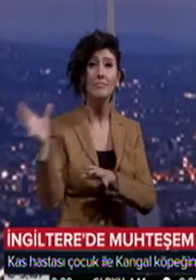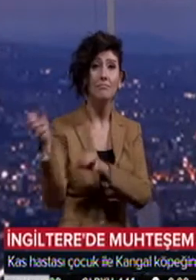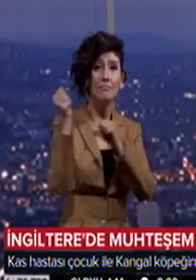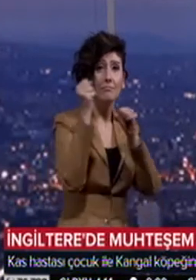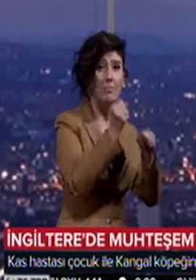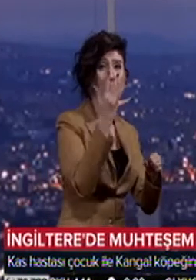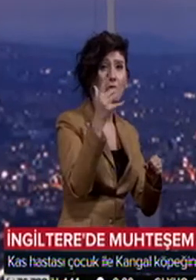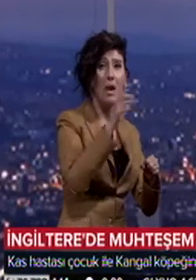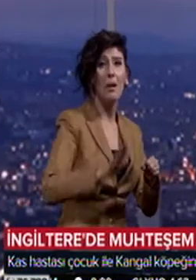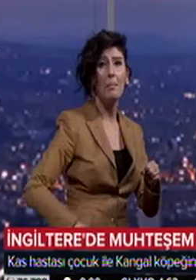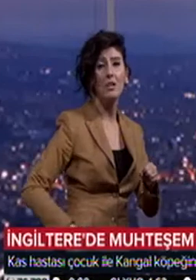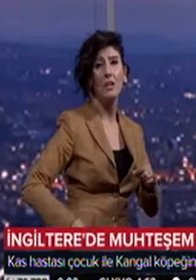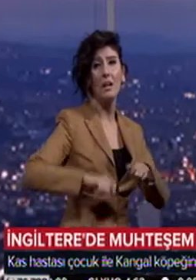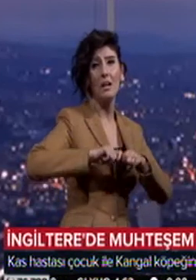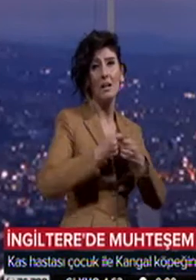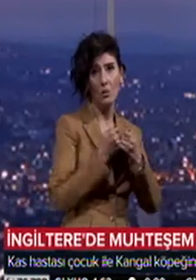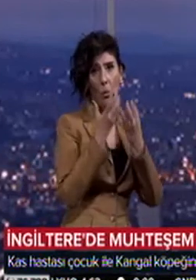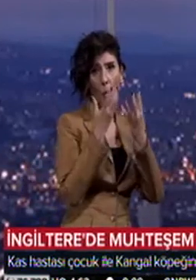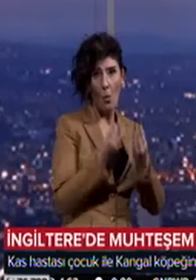bacağını kaybedince Owen'ın ailesi onu sahiplendi.